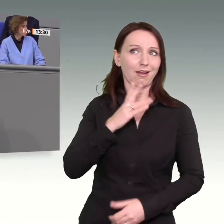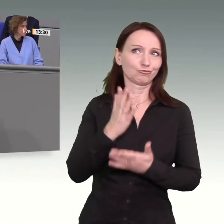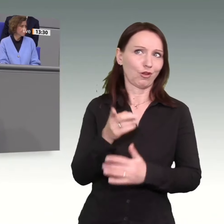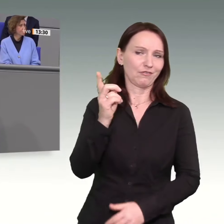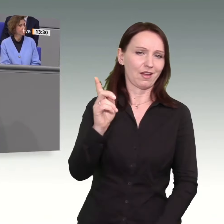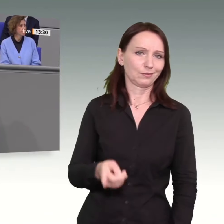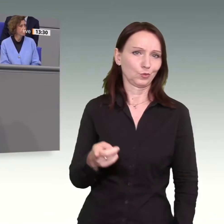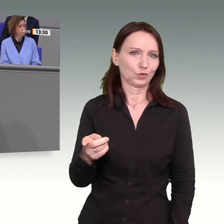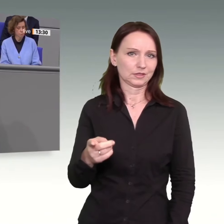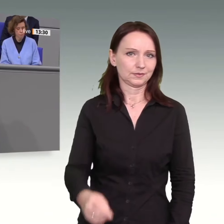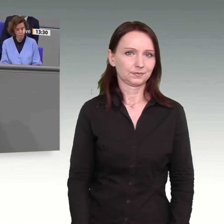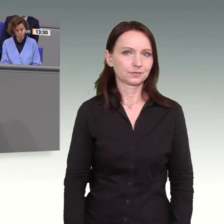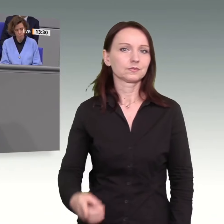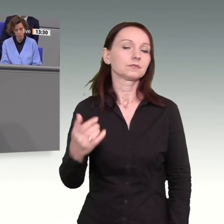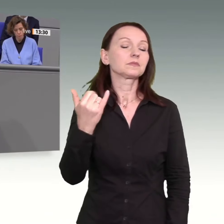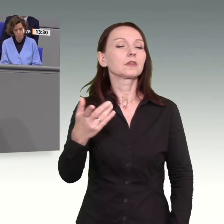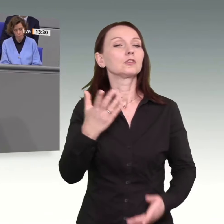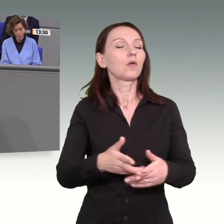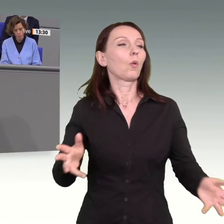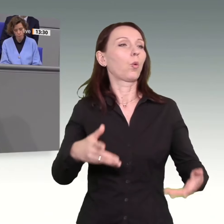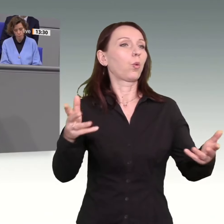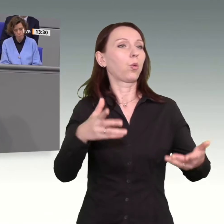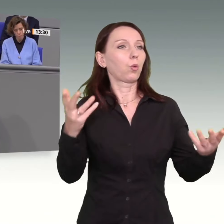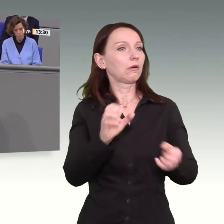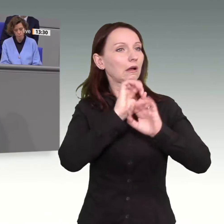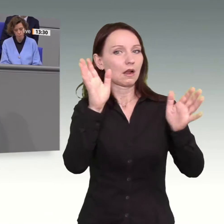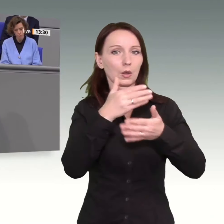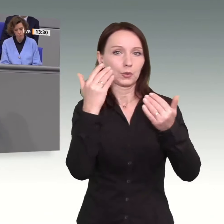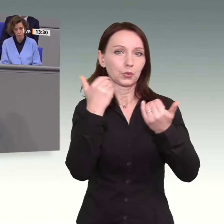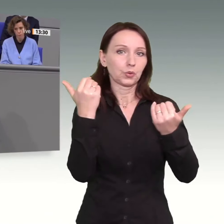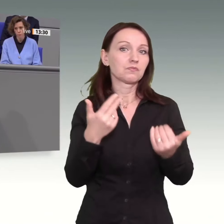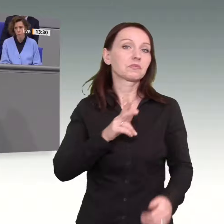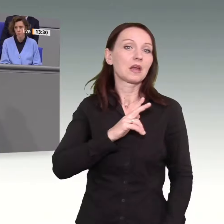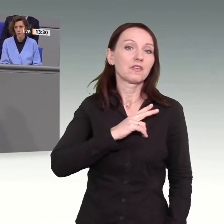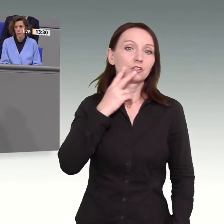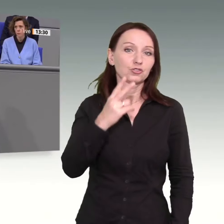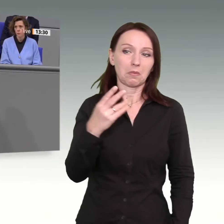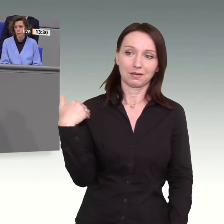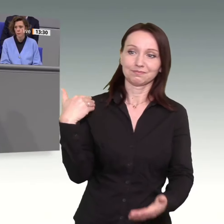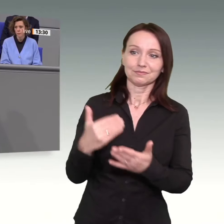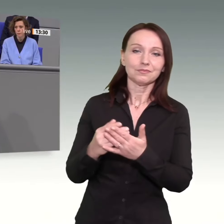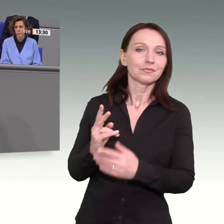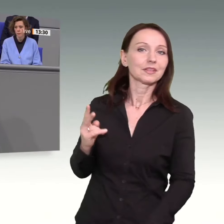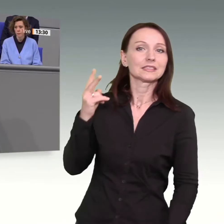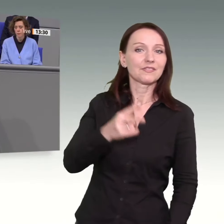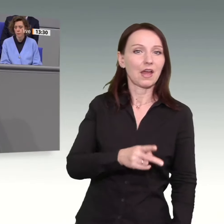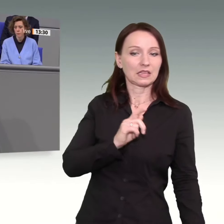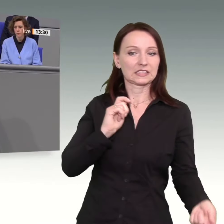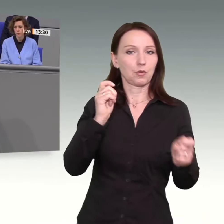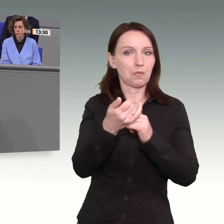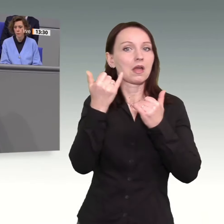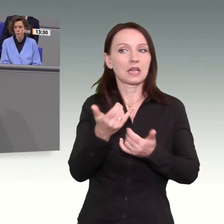Aber wenn Sie schon so im Trüben fischen, schauen wir doch mal, wo Sie uns in gut zwei Jahren Transformation hinmanövriert haben.